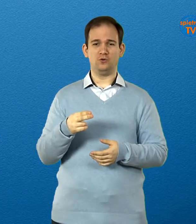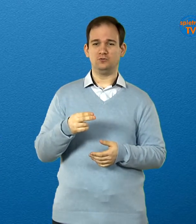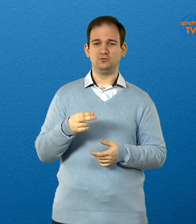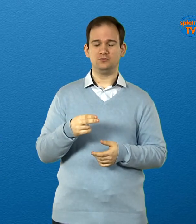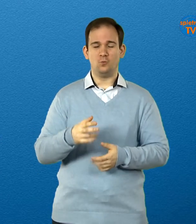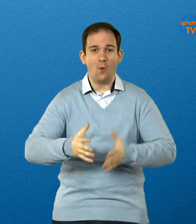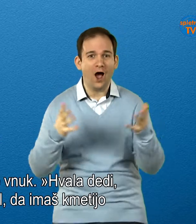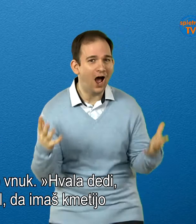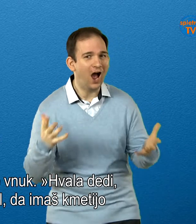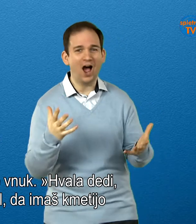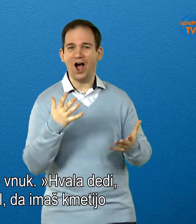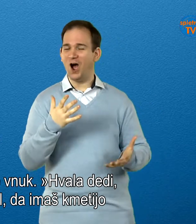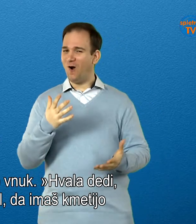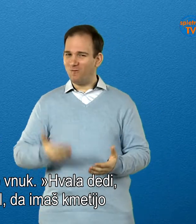O, usklikne vnuk.